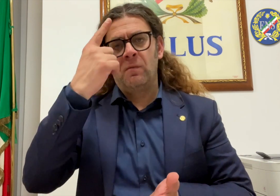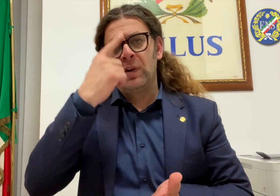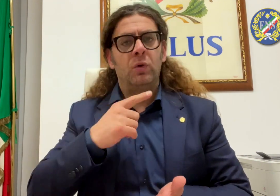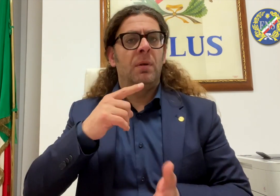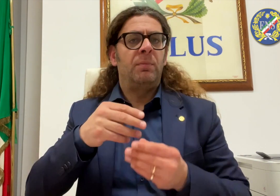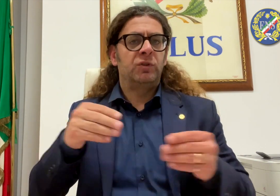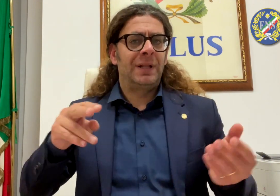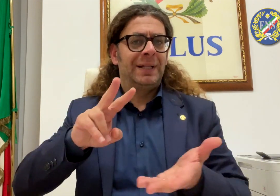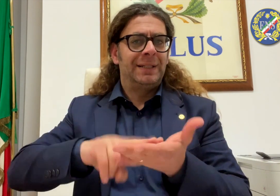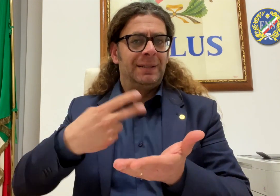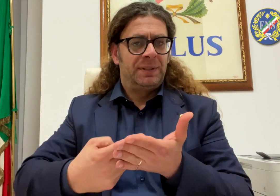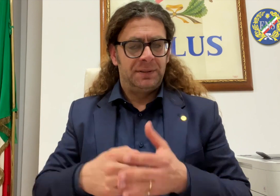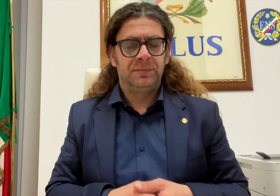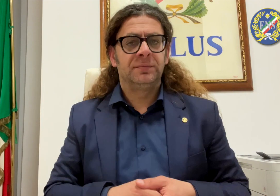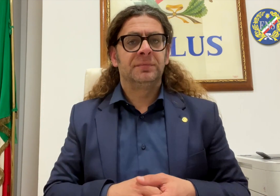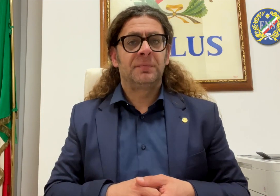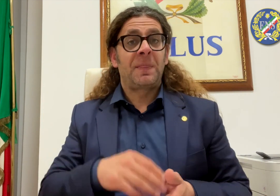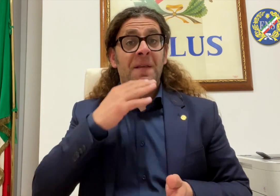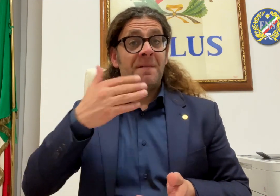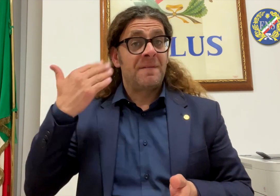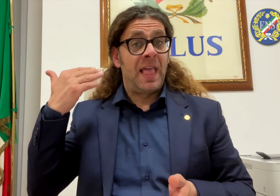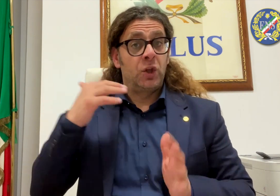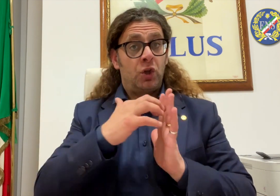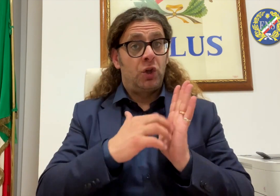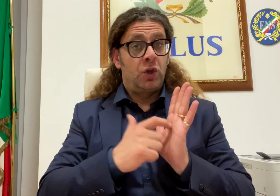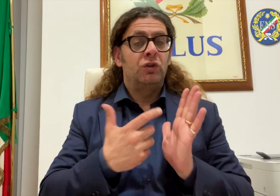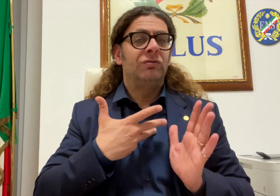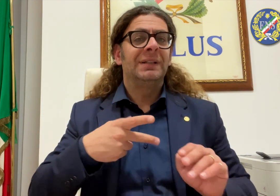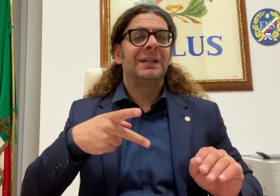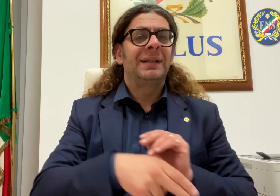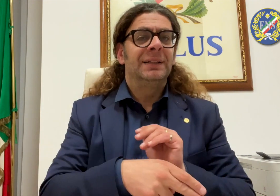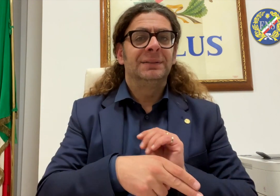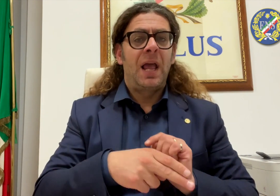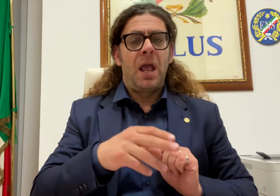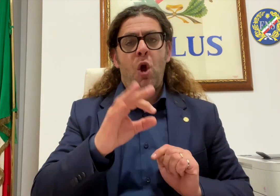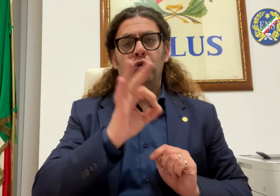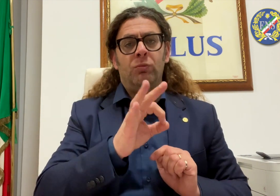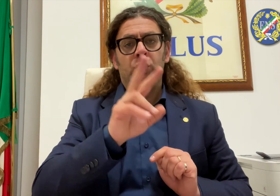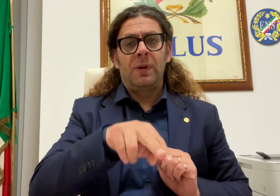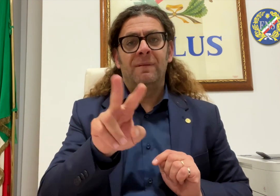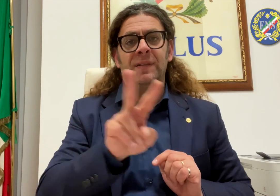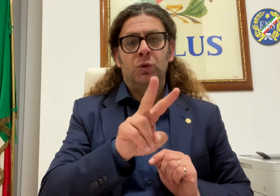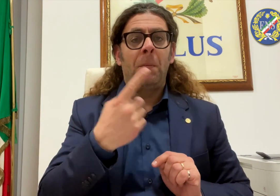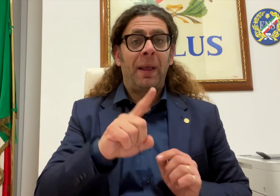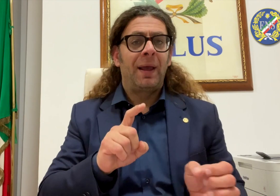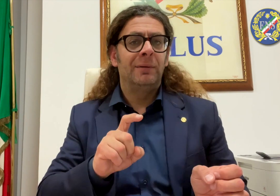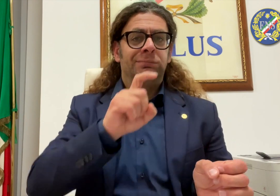frutto della collaborazione con le associazioni di interpreti e un comitato appositamente costituito per giungere alla redazione di un testo unico